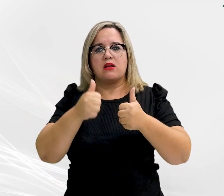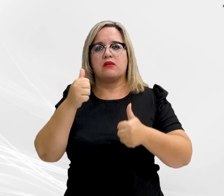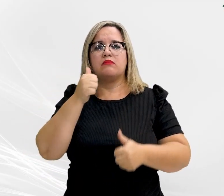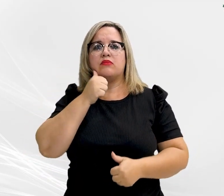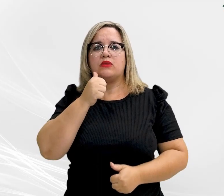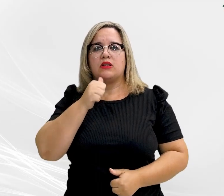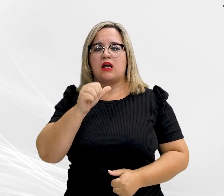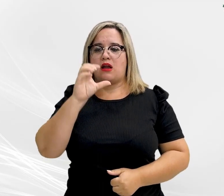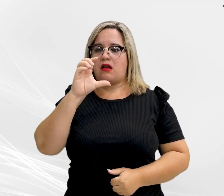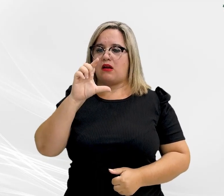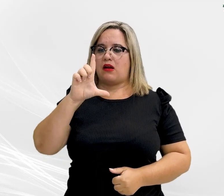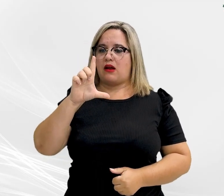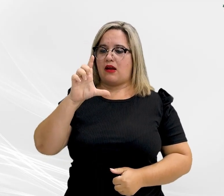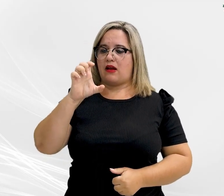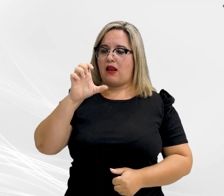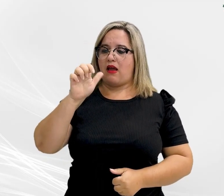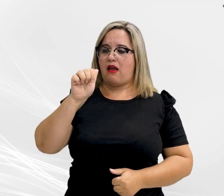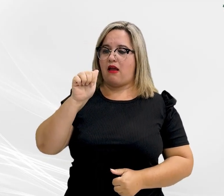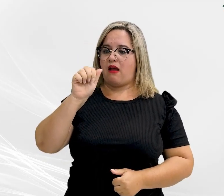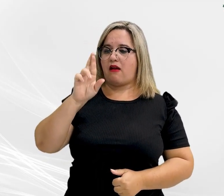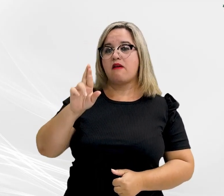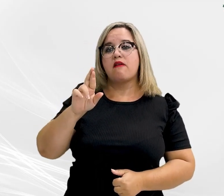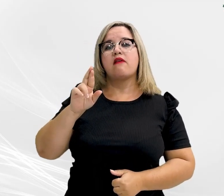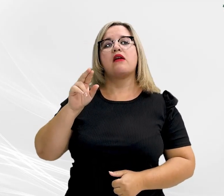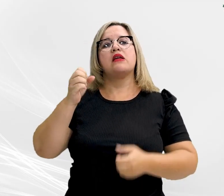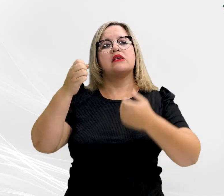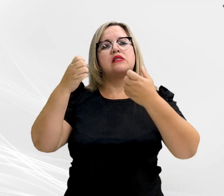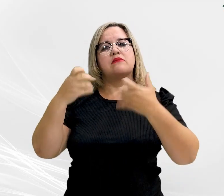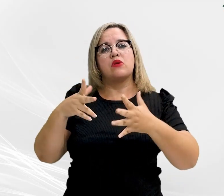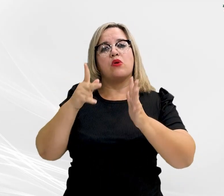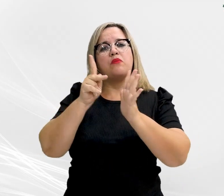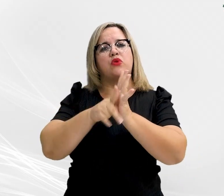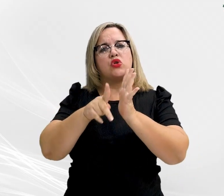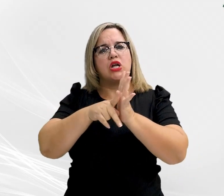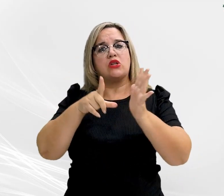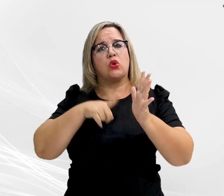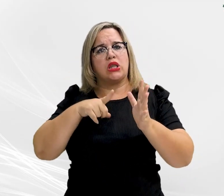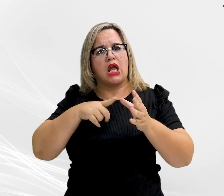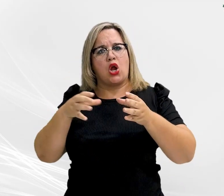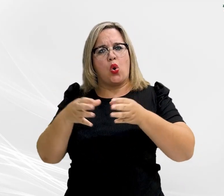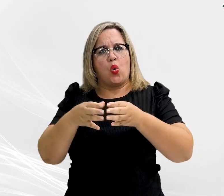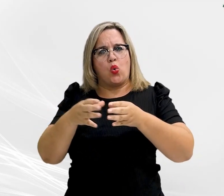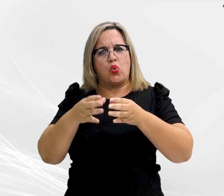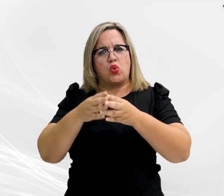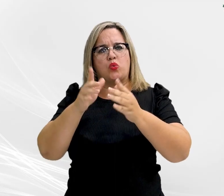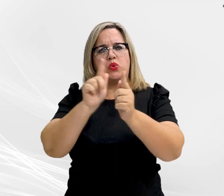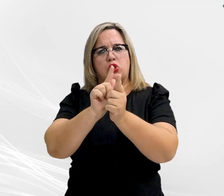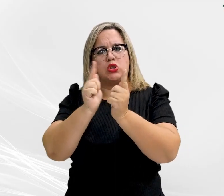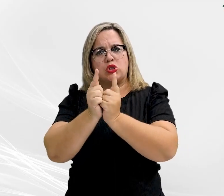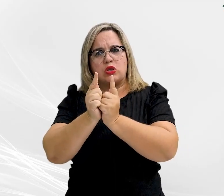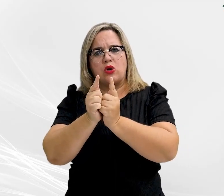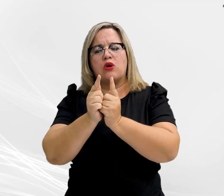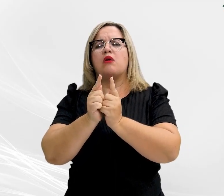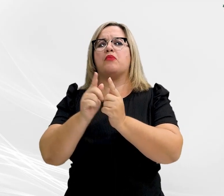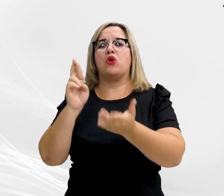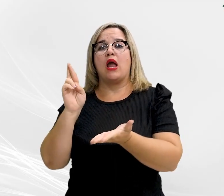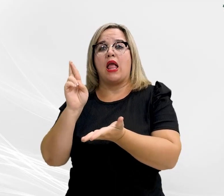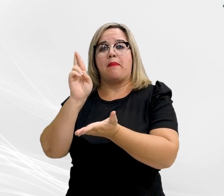Clare Vogel Dutra, explicou que o projeto tem um grupo gestor formado por representantes da administração superior,